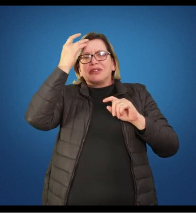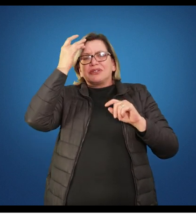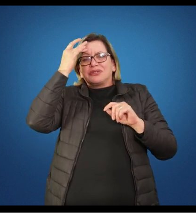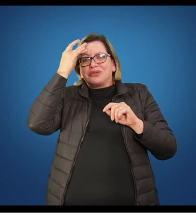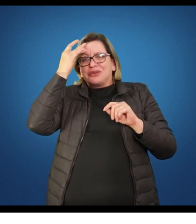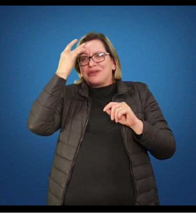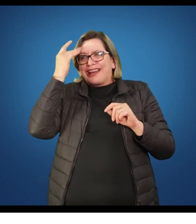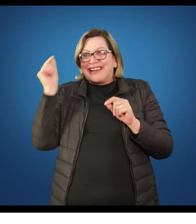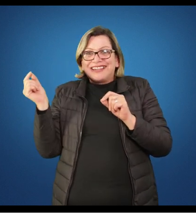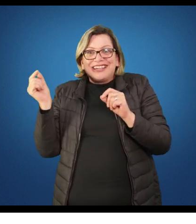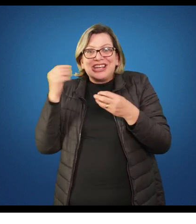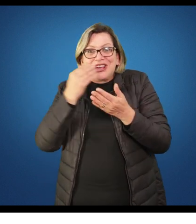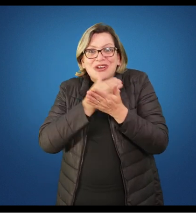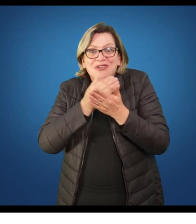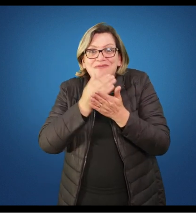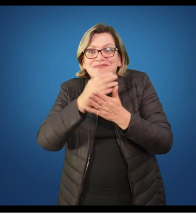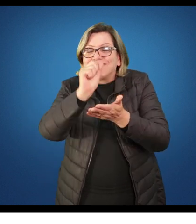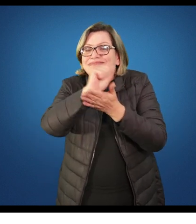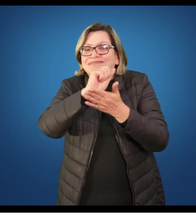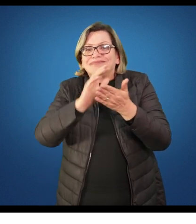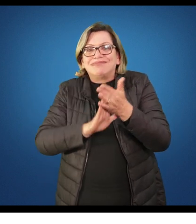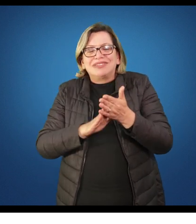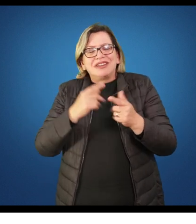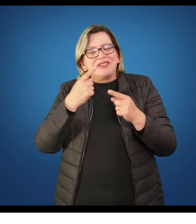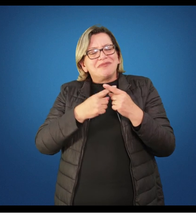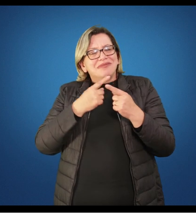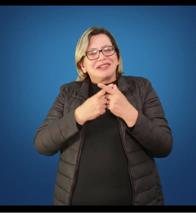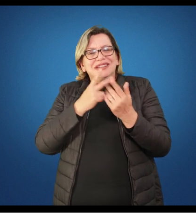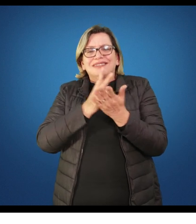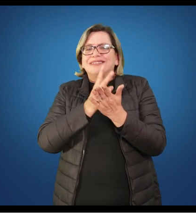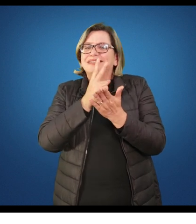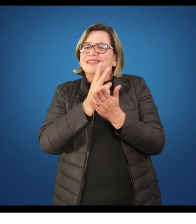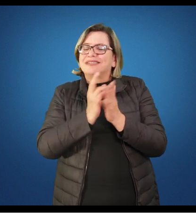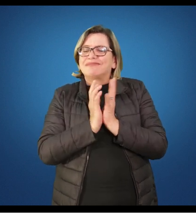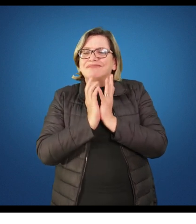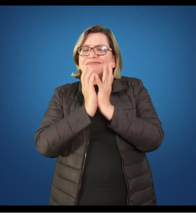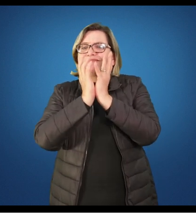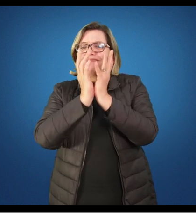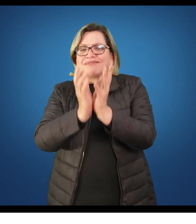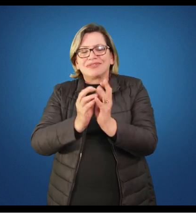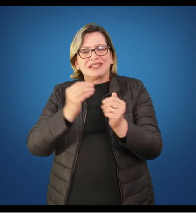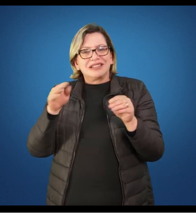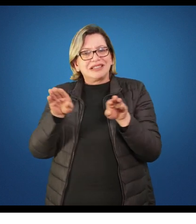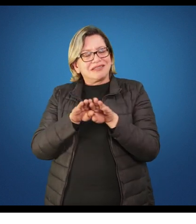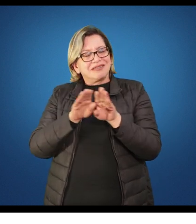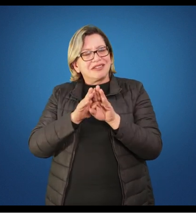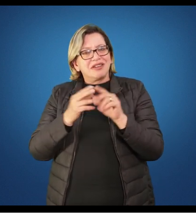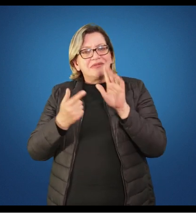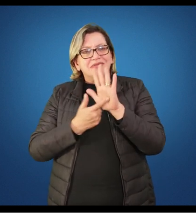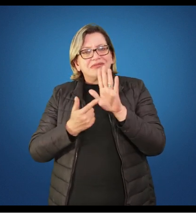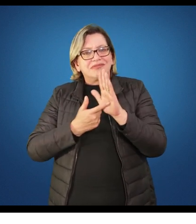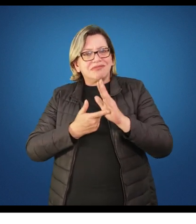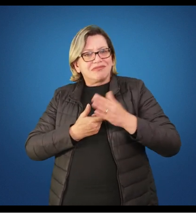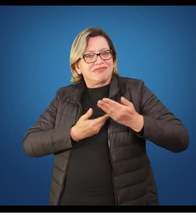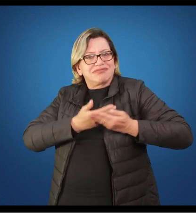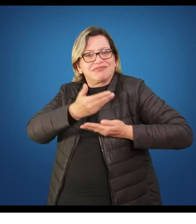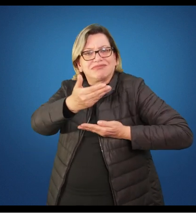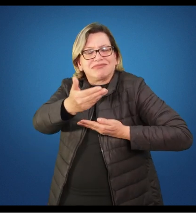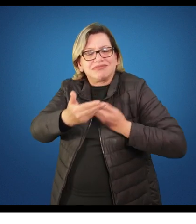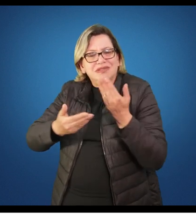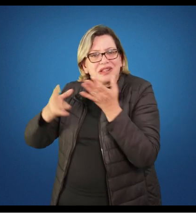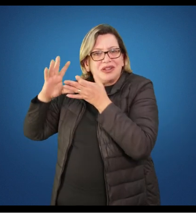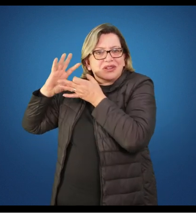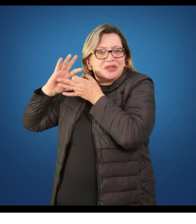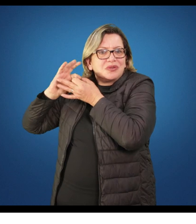cotidiano, por que ela faz parte de alguns cotidianos, por que não faz parte. E as relações também que se estabelece no contexto